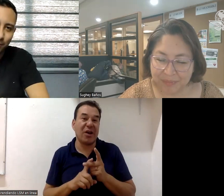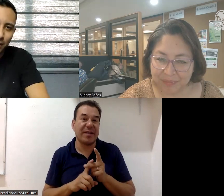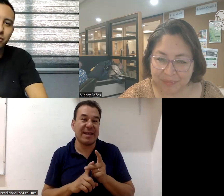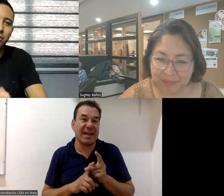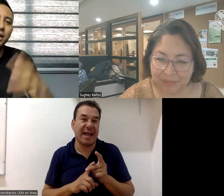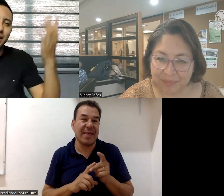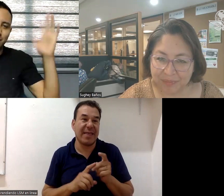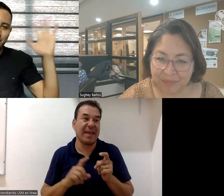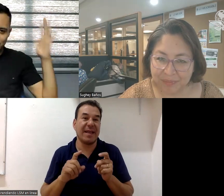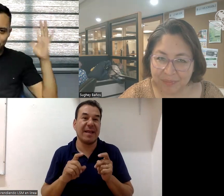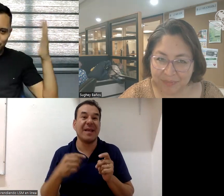aplauso que viene siendo esto